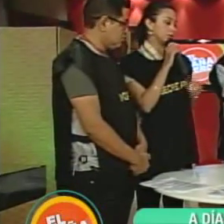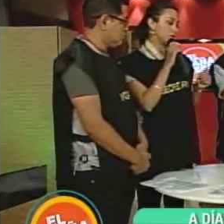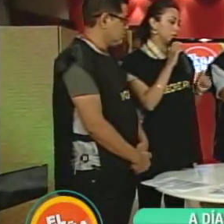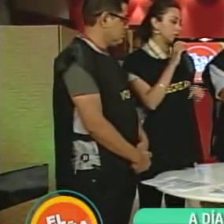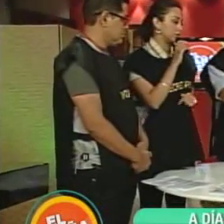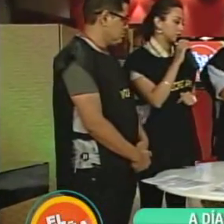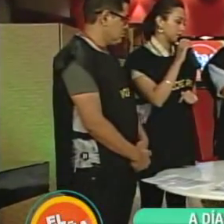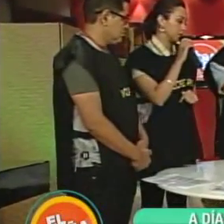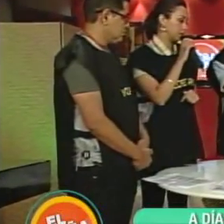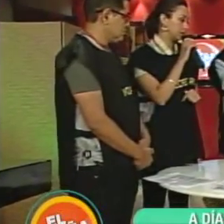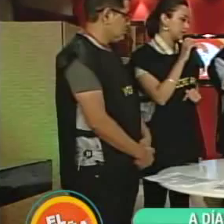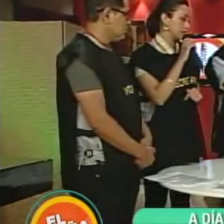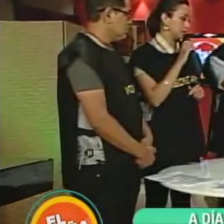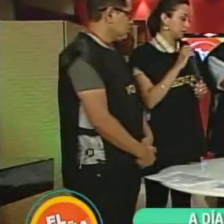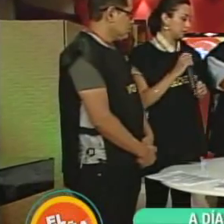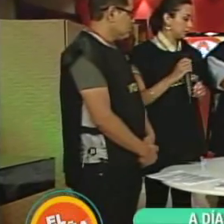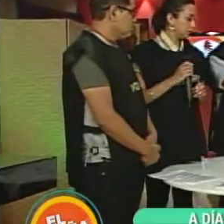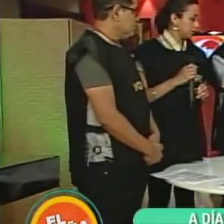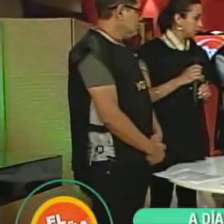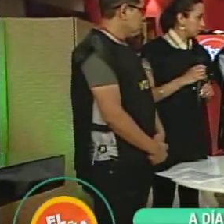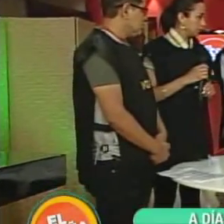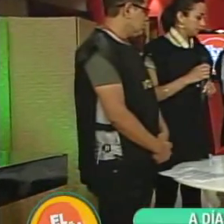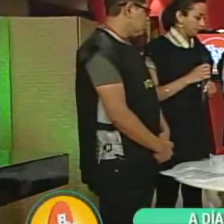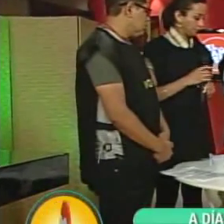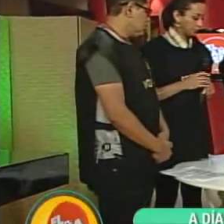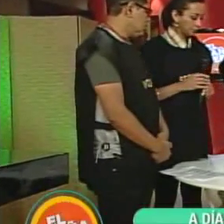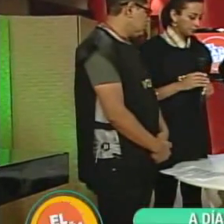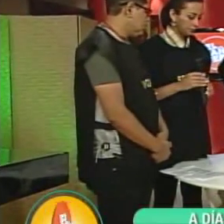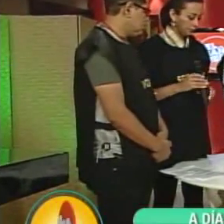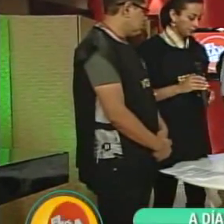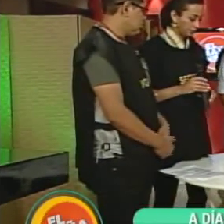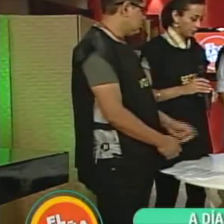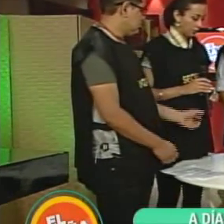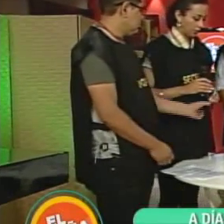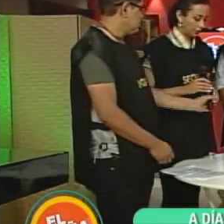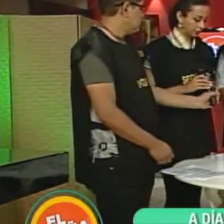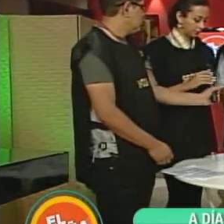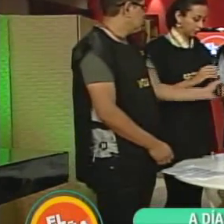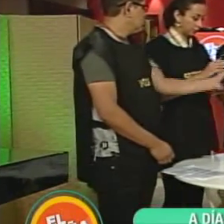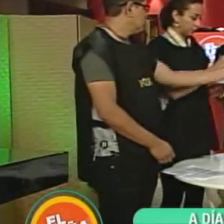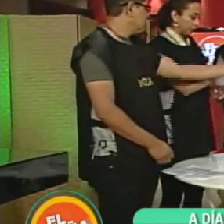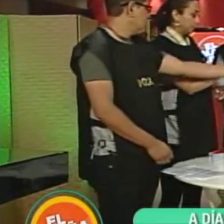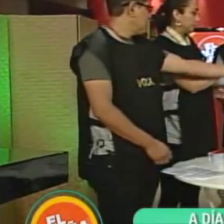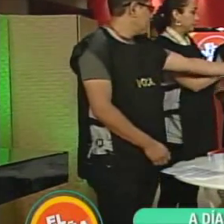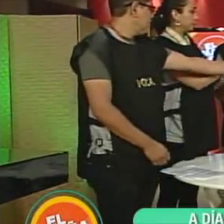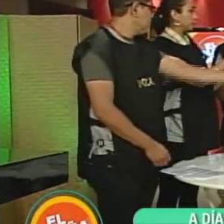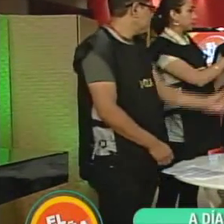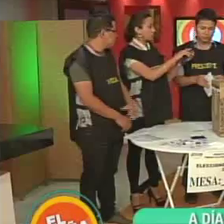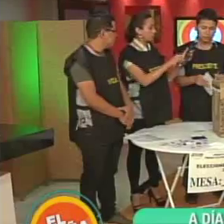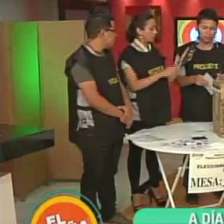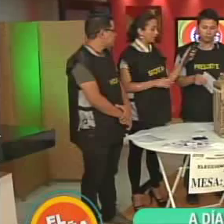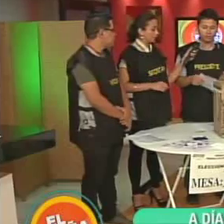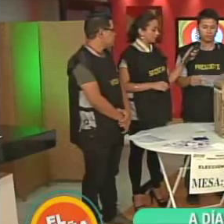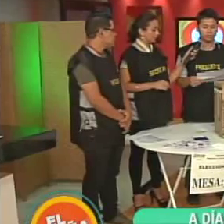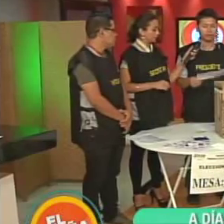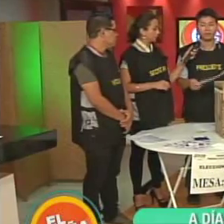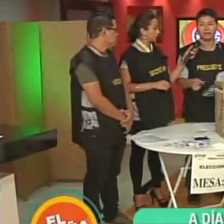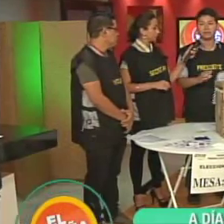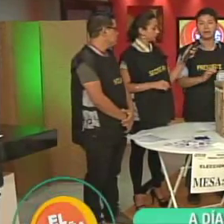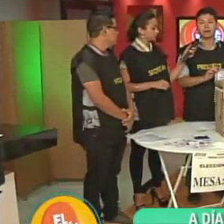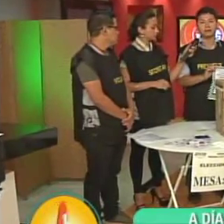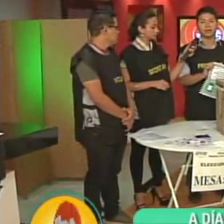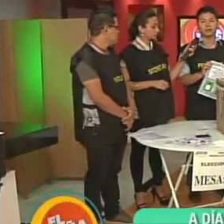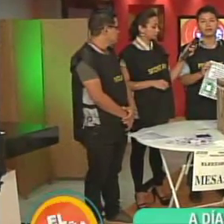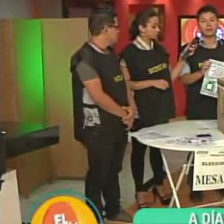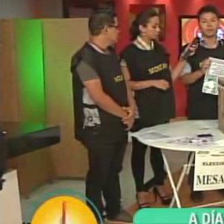izquierda con todos los dedos correspondientes. Muy bien. ¿Después qué sigue? Listo. Una vez ya firmado y estampado lo que es la huella, entonces yo como presidente tendré